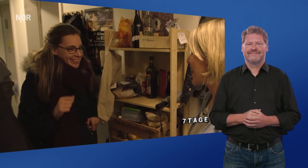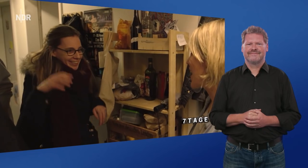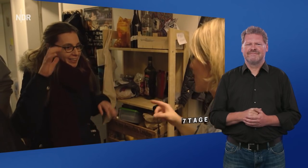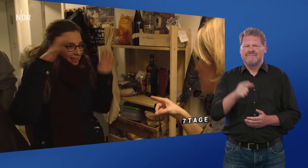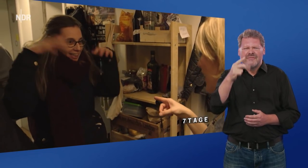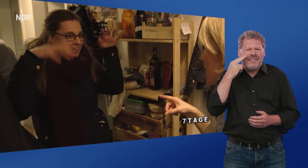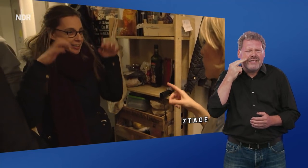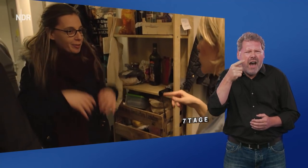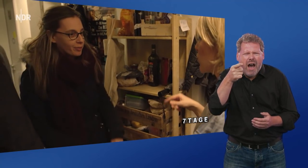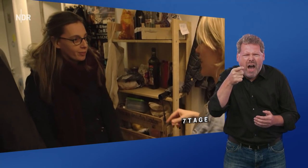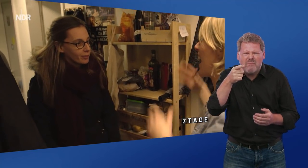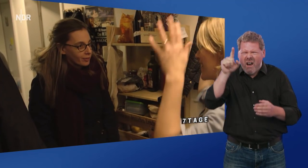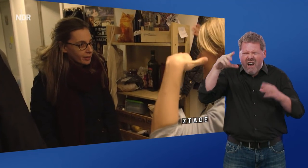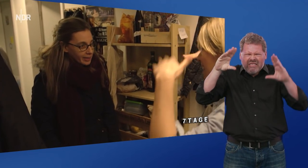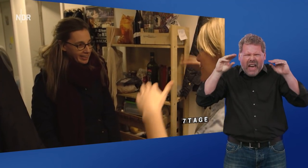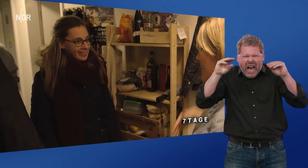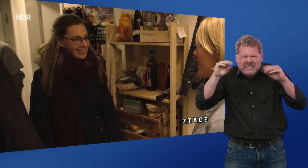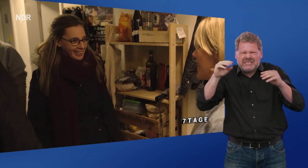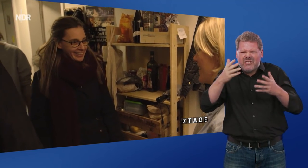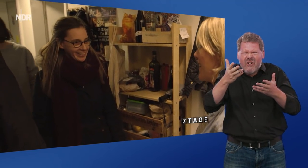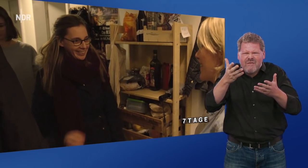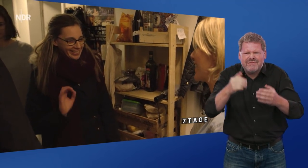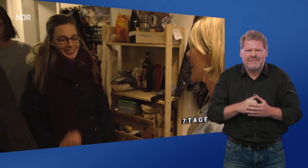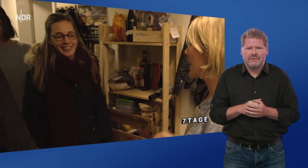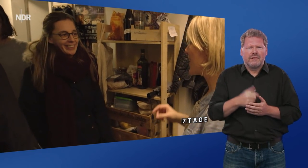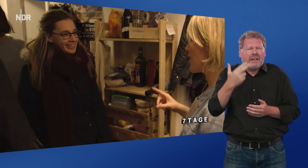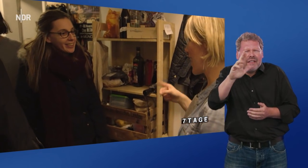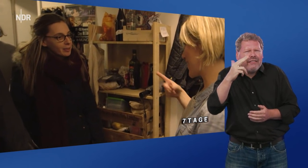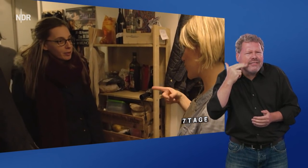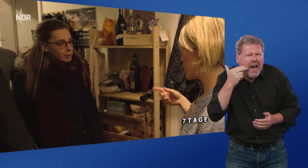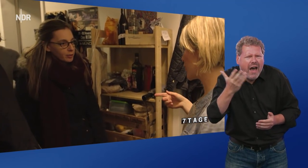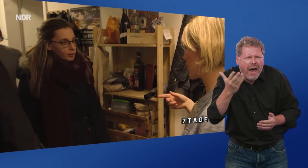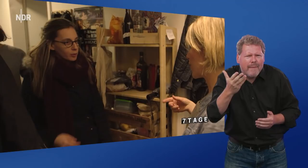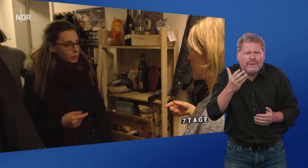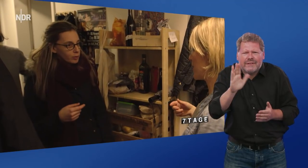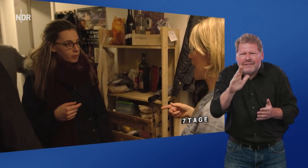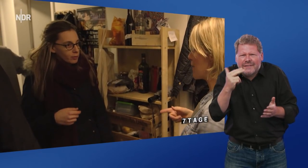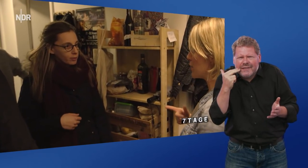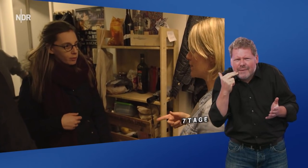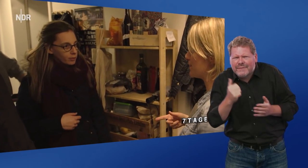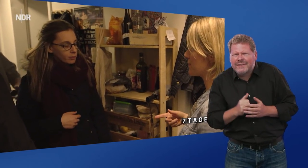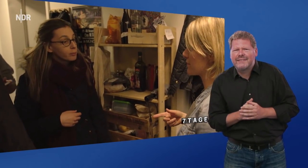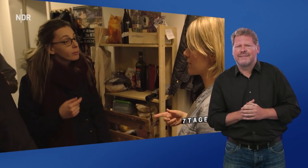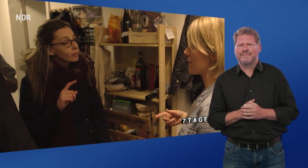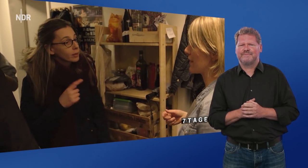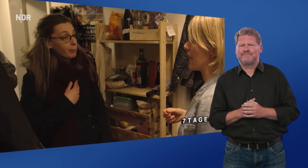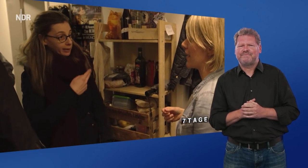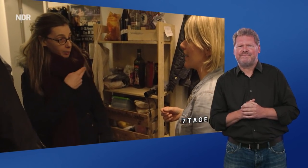Wie heißt du? Ja, ist nass, ne? Wie heißt du? Dein Name? Dein Name.